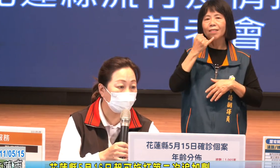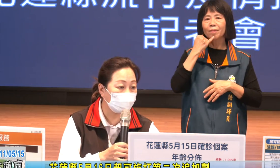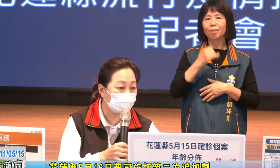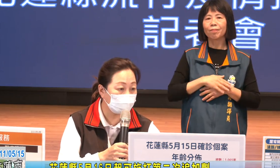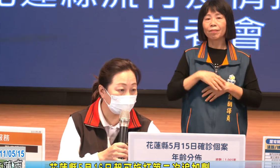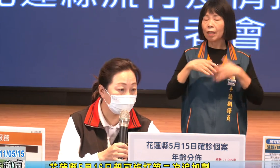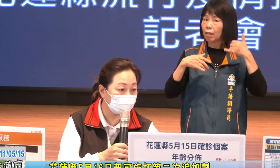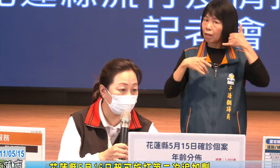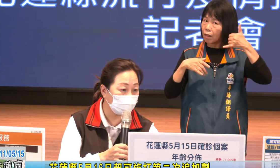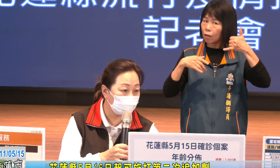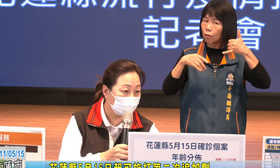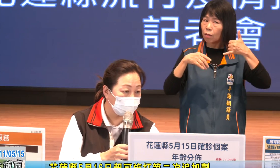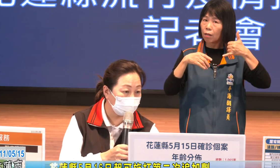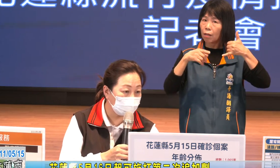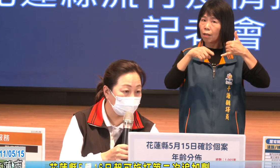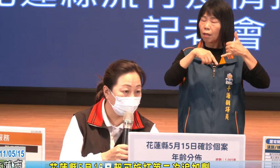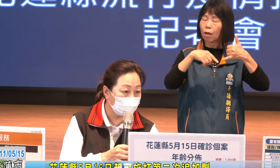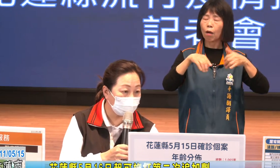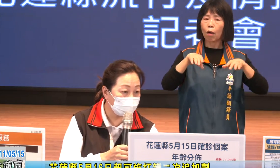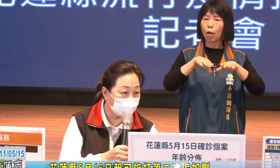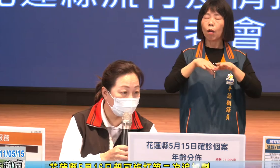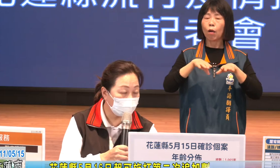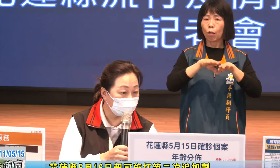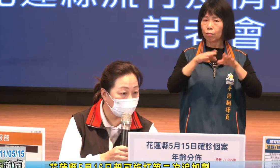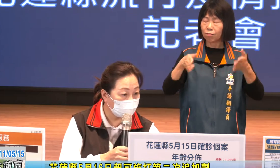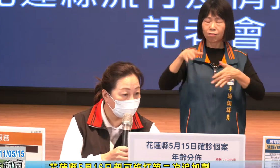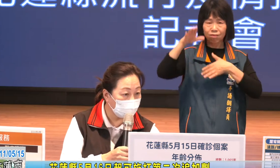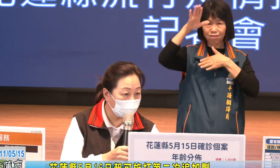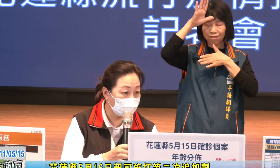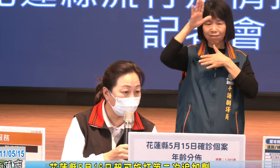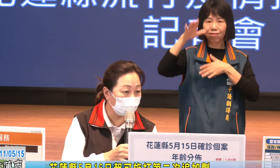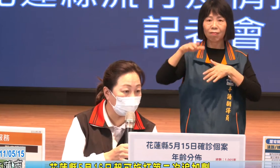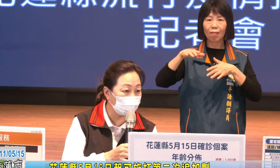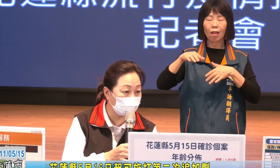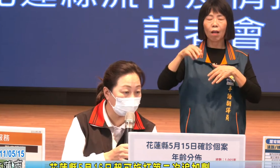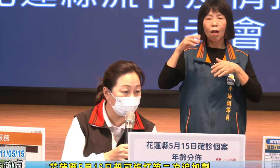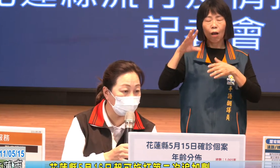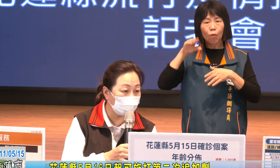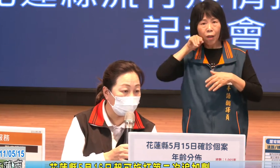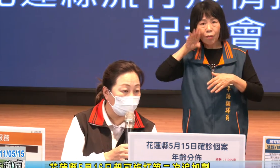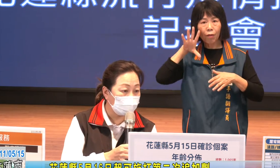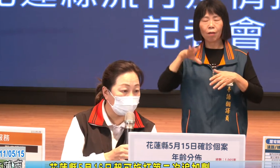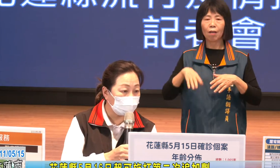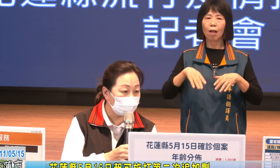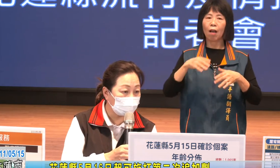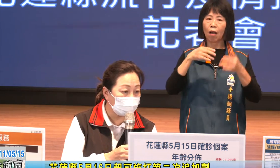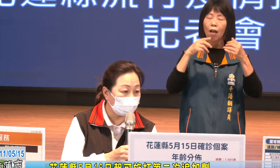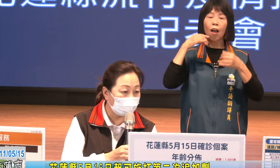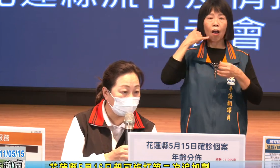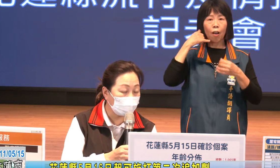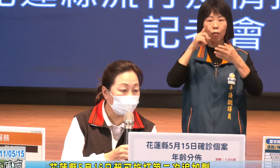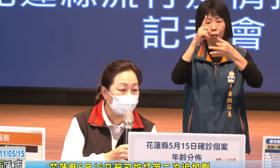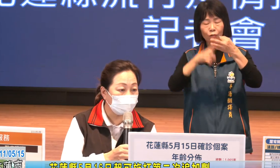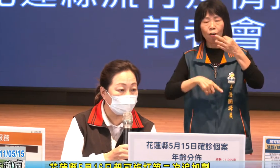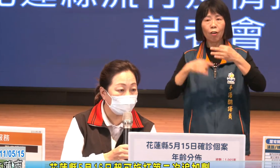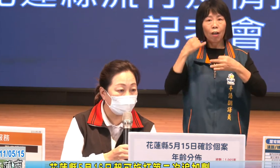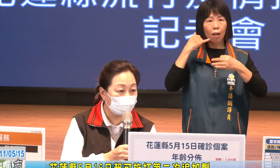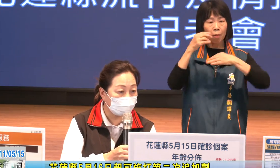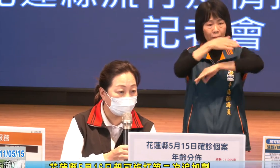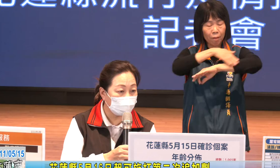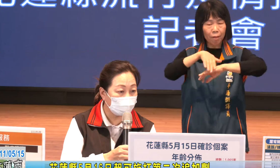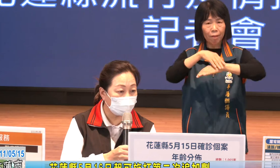這個電話這些的無論濁溪萬榮豐賓都還有我們診所像這個南安